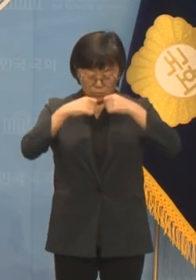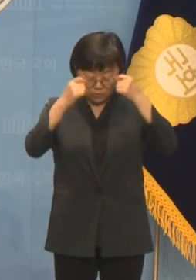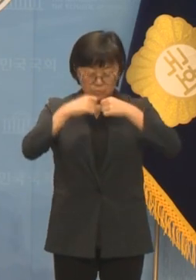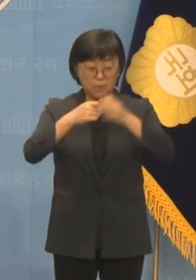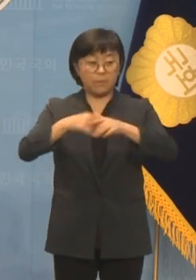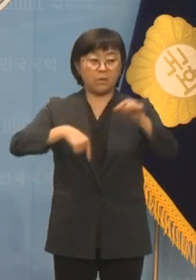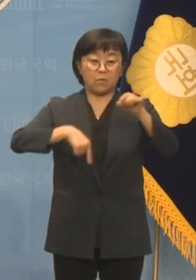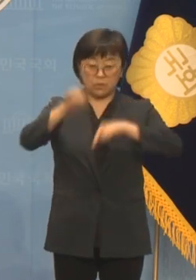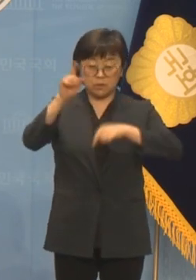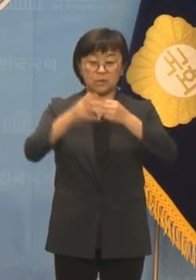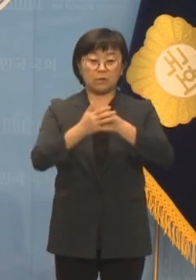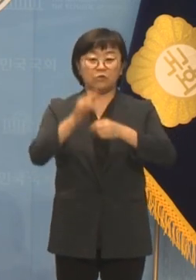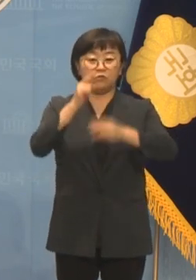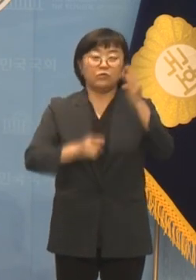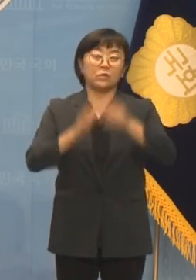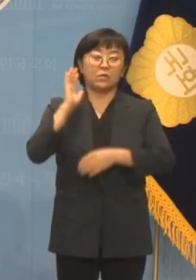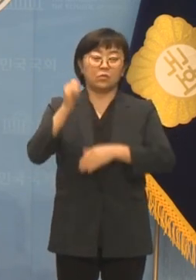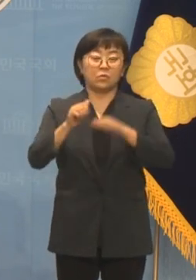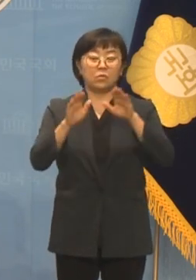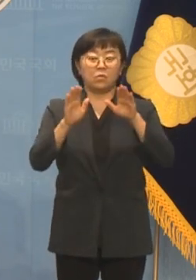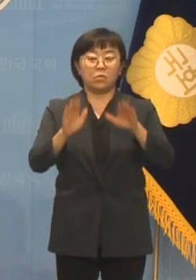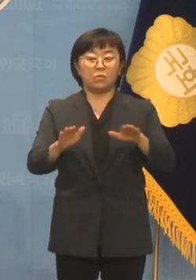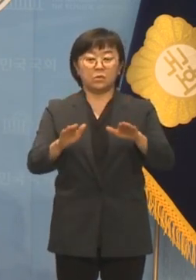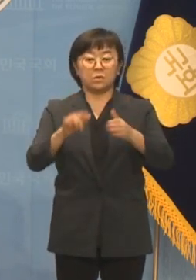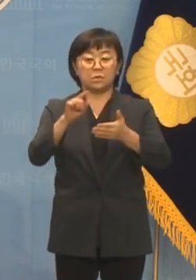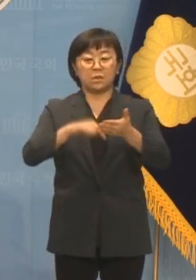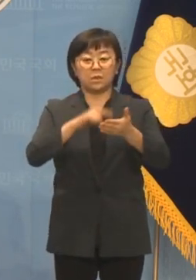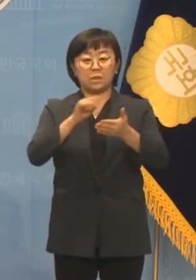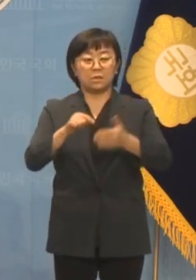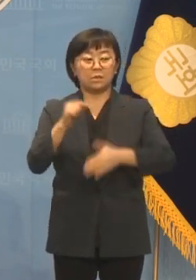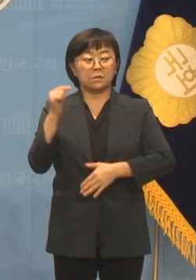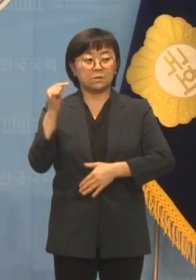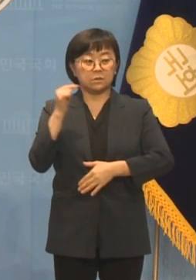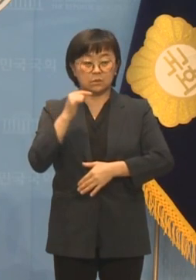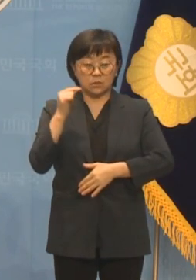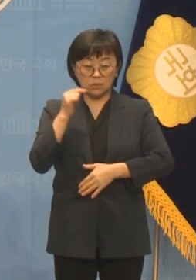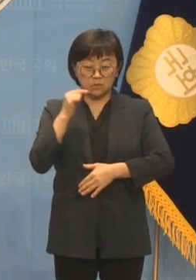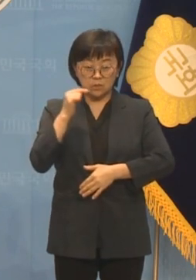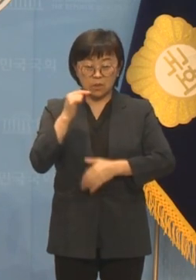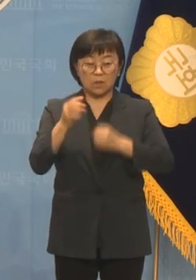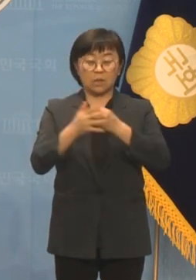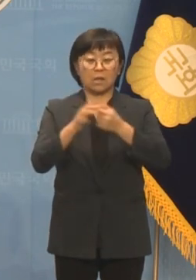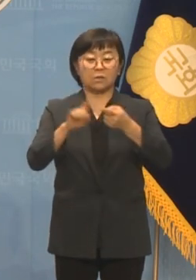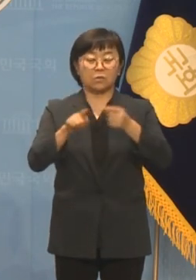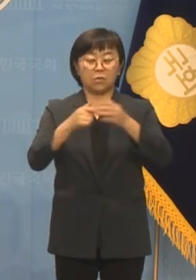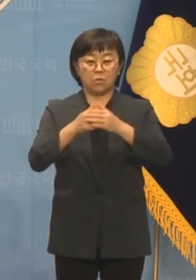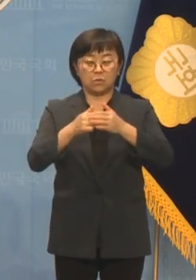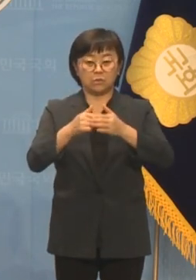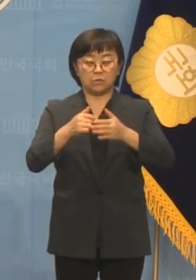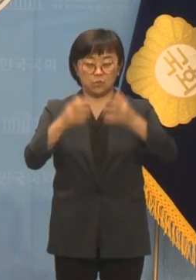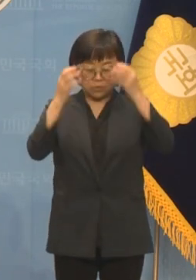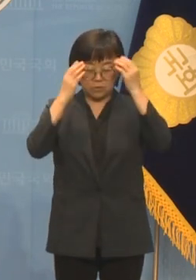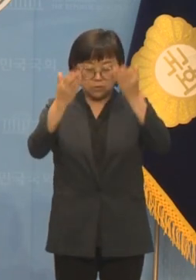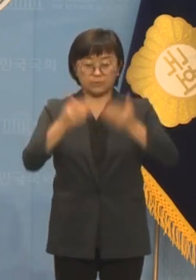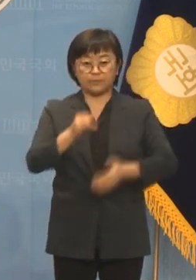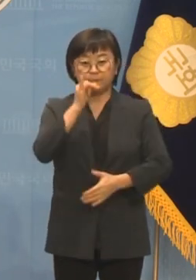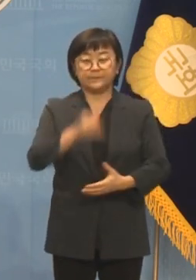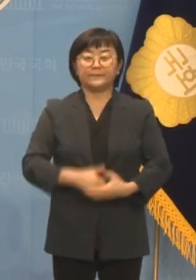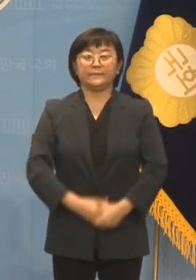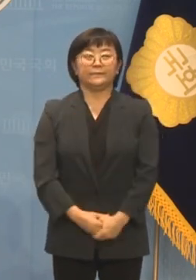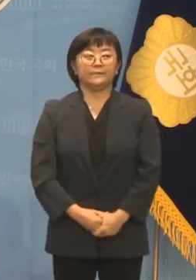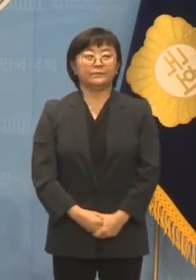걷어찬 윤석열 대통령은 오늘의 대가를 혹독하게 그리고 고통스럽게 치르게 될 것입니다.